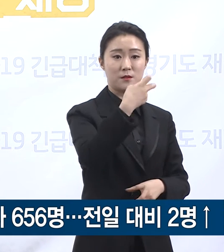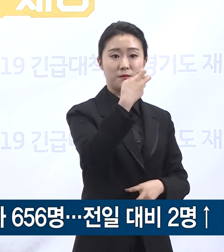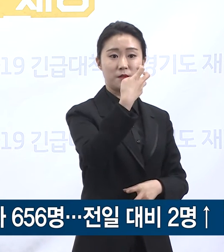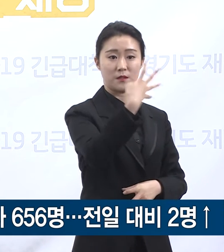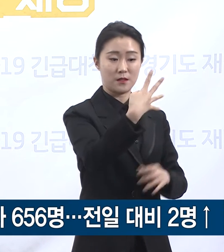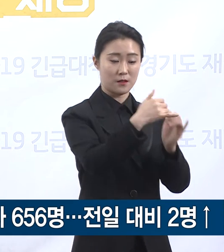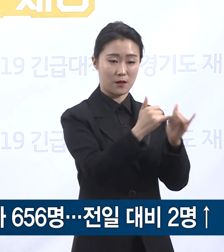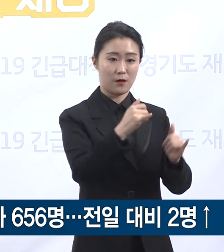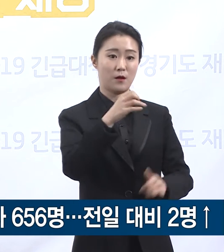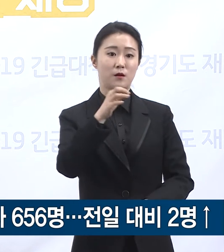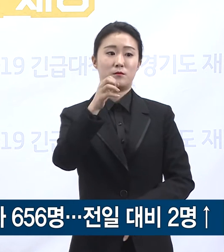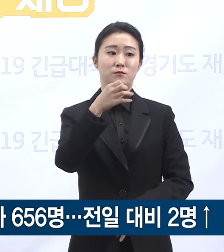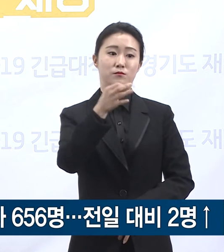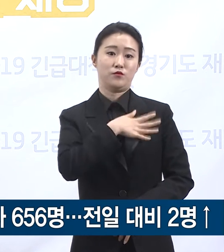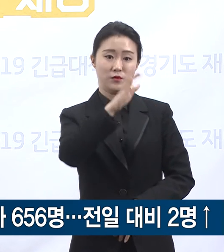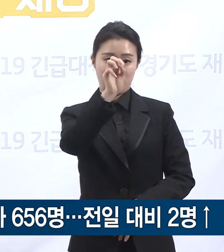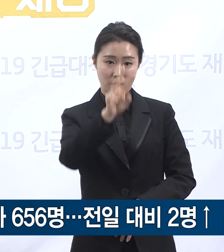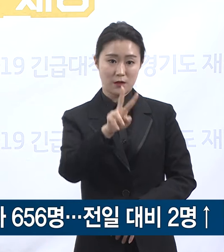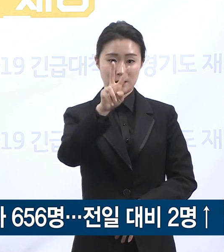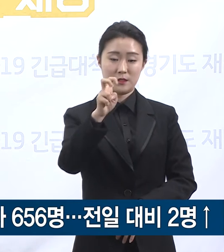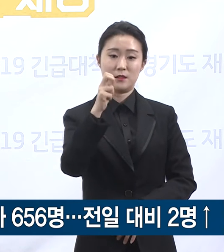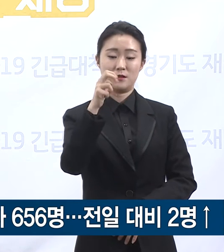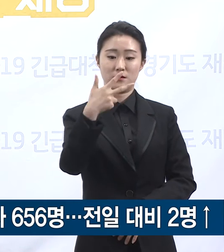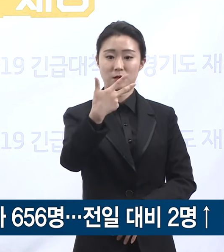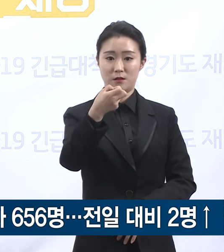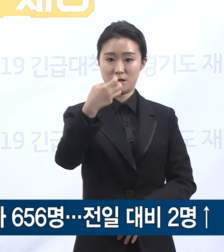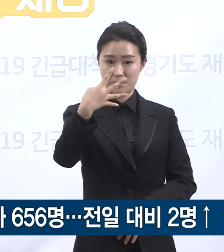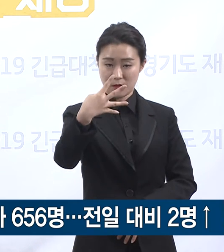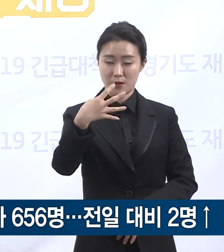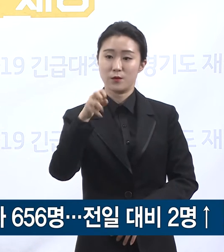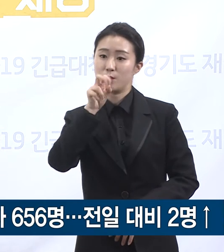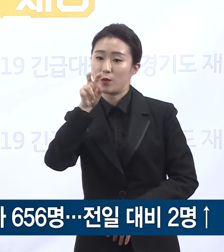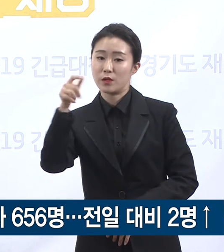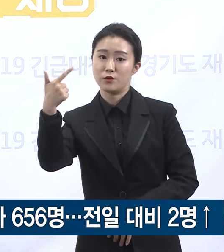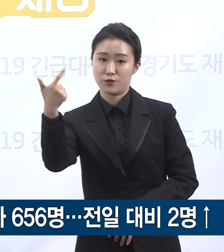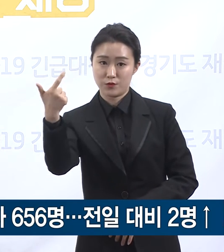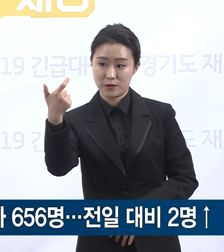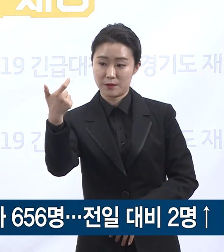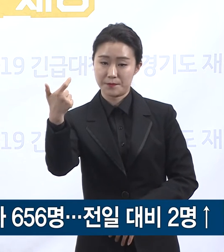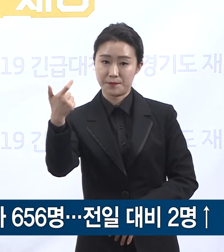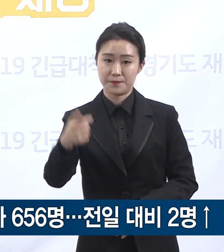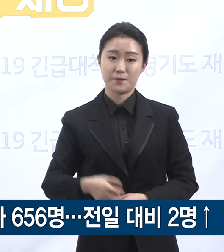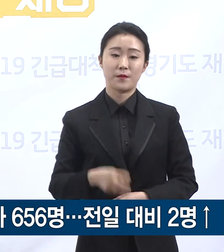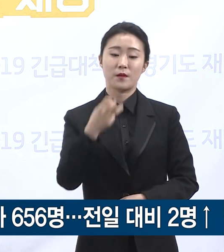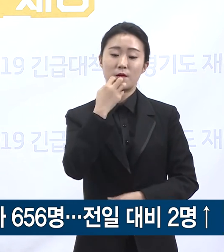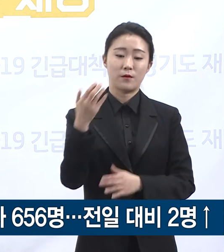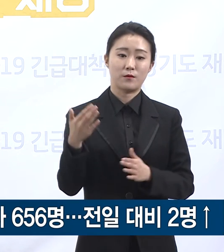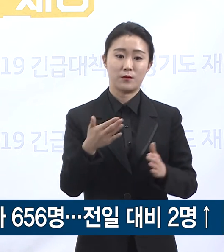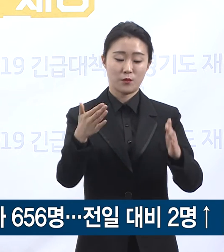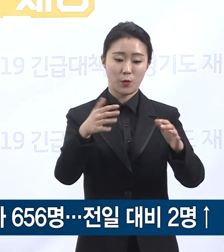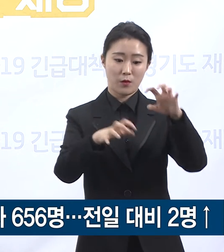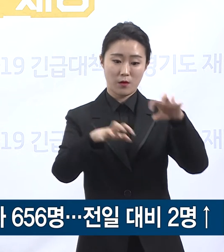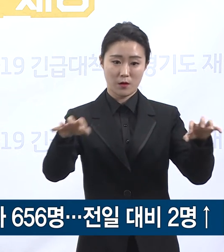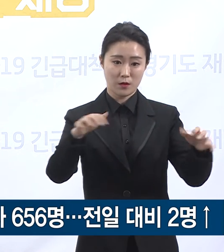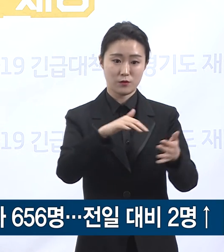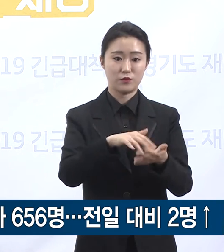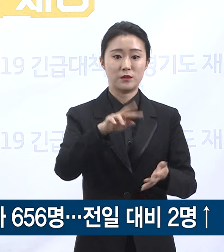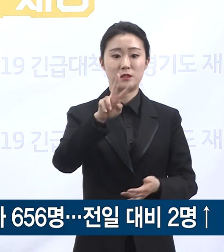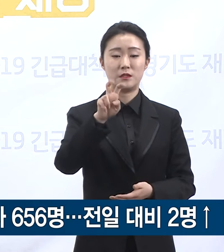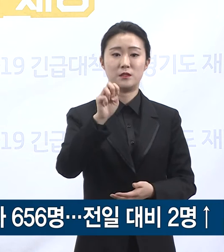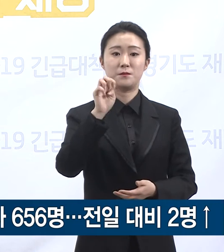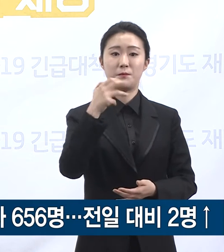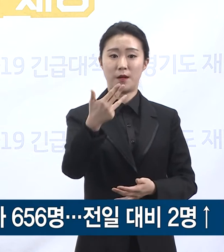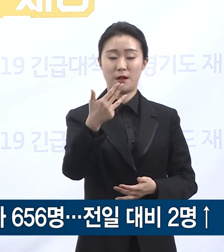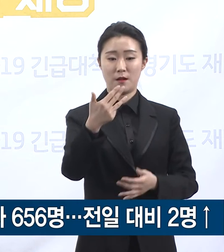부천시 75명, 용인시 60명 순으로 도내 28개 시군에서 확진자가 발생하였으며 인구 10만